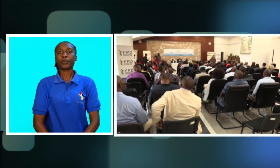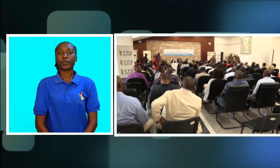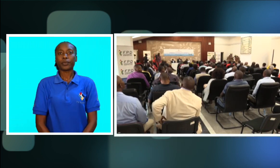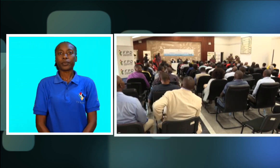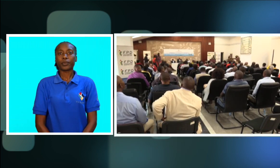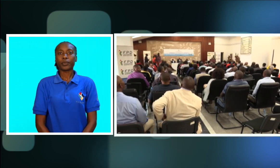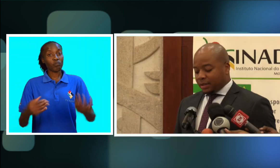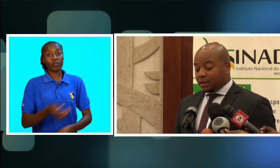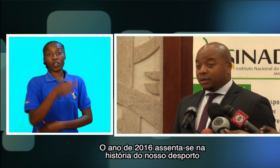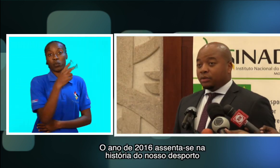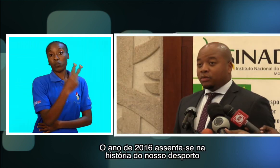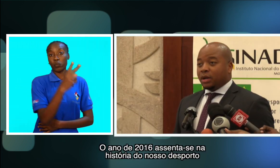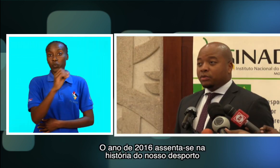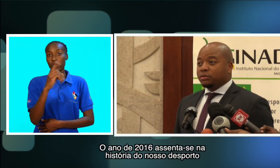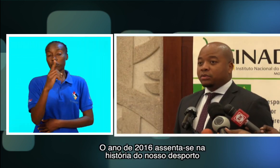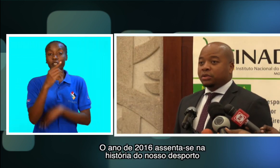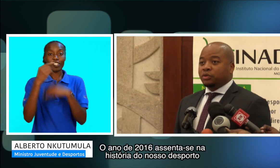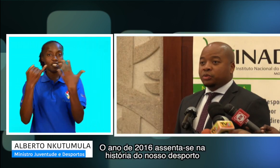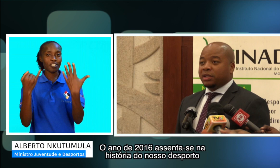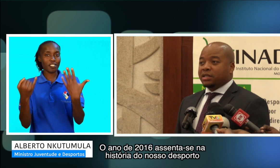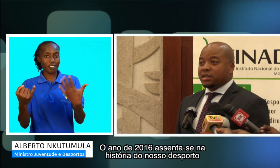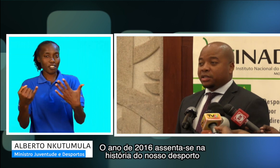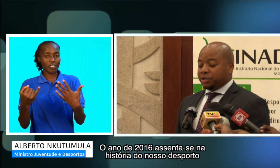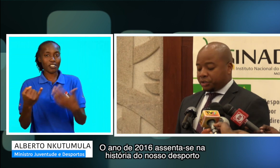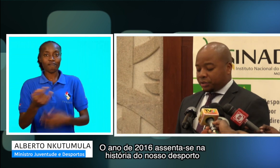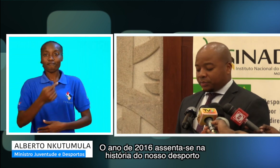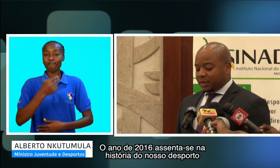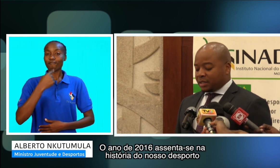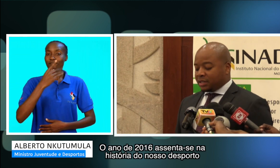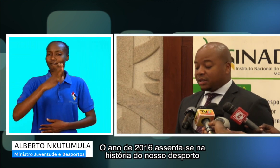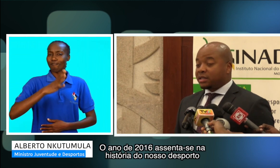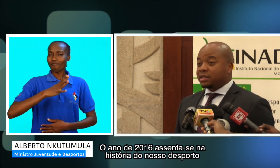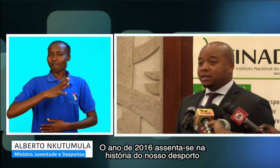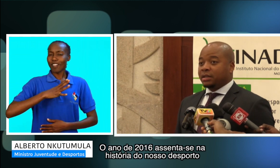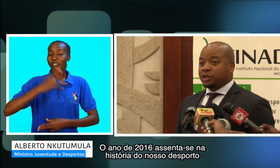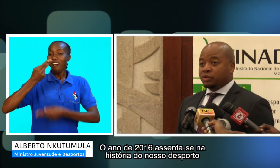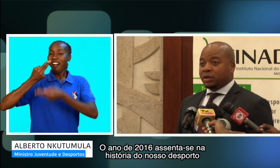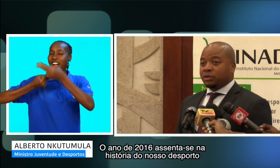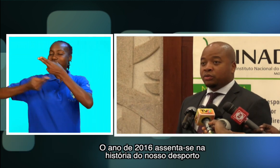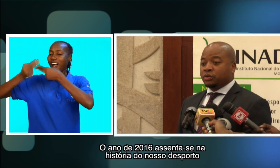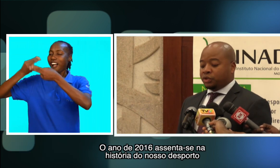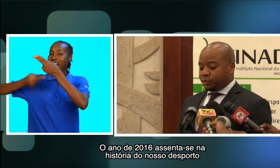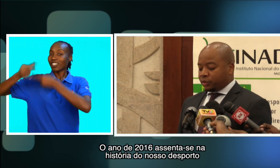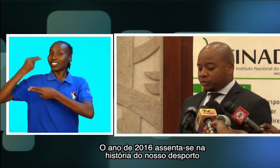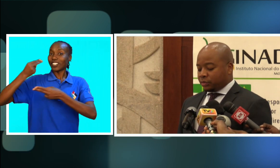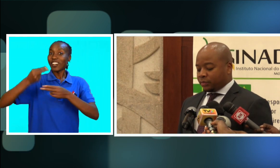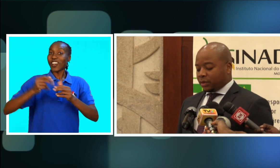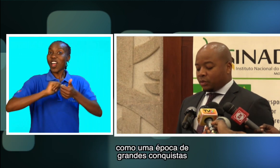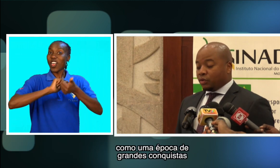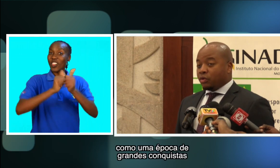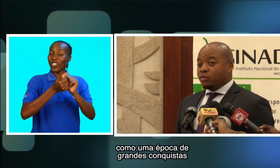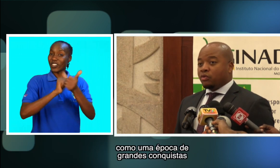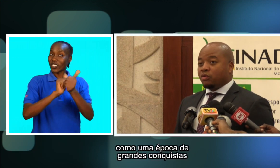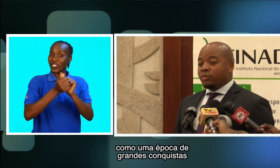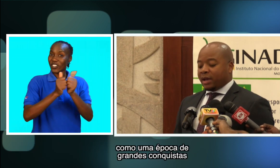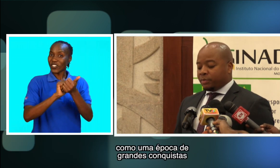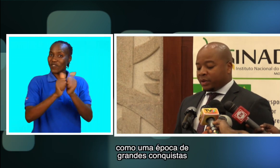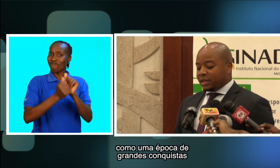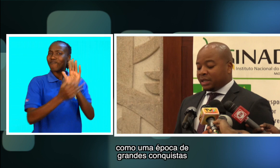O ano de 2016 assenta-se na história do nosso desporto como uma época de